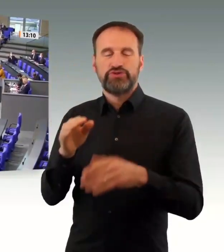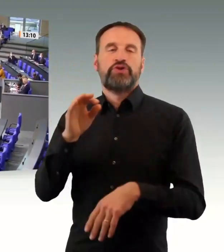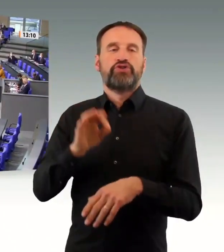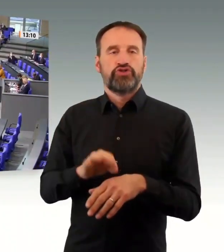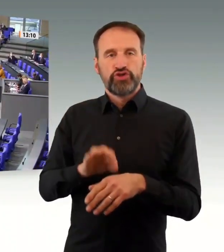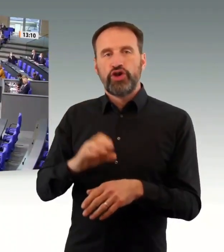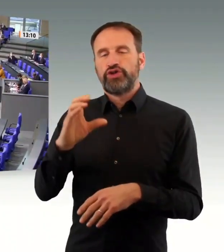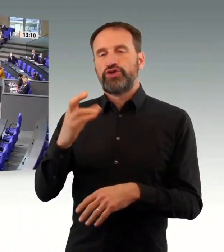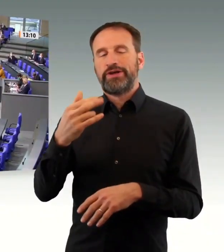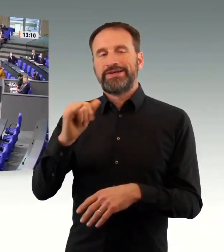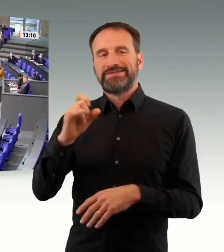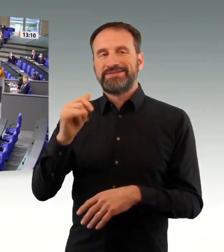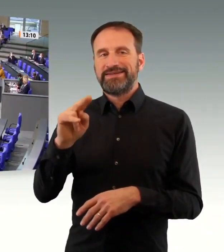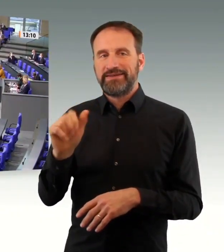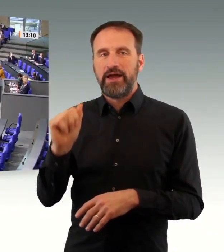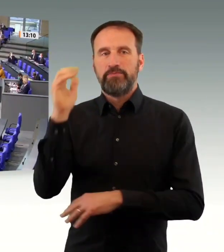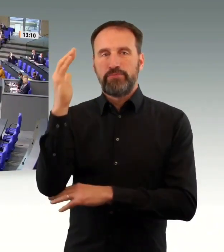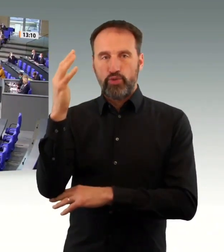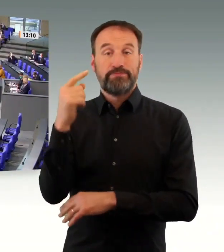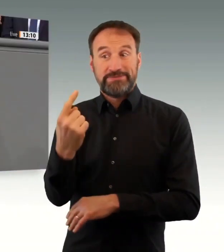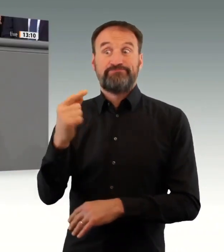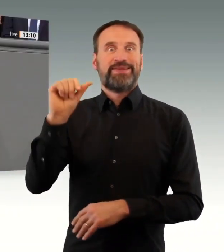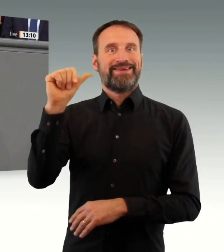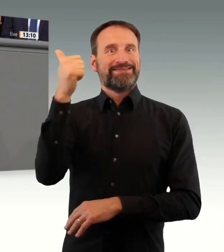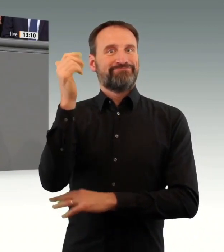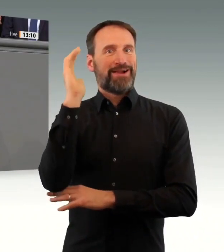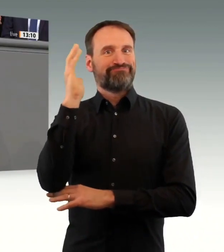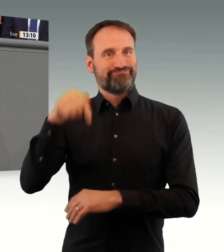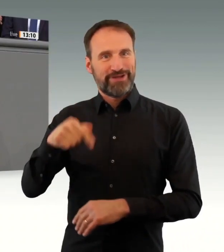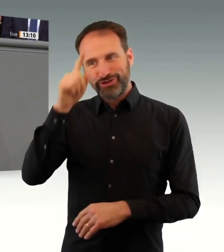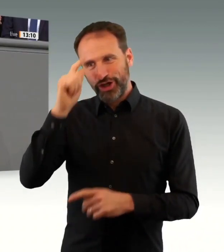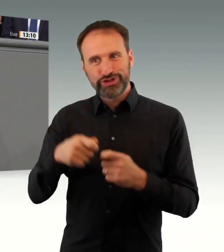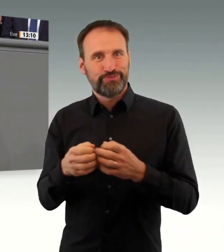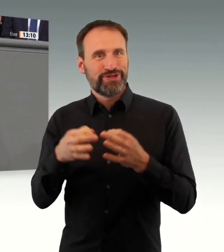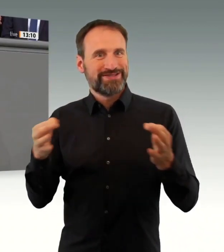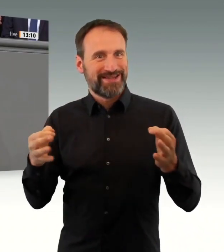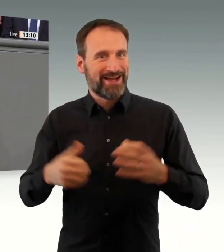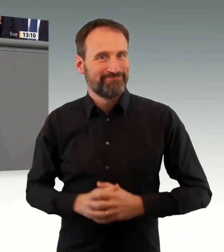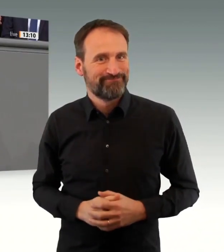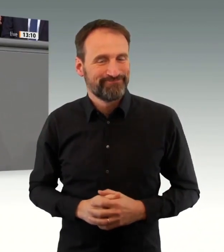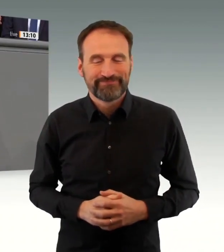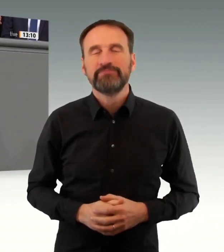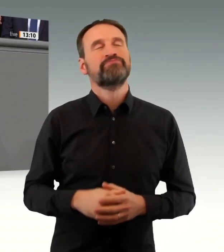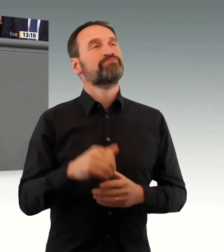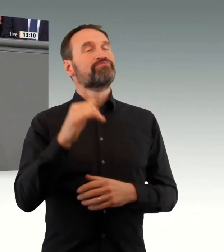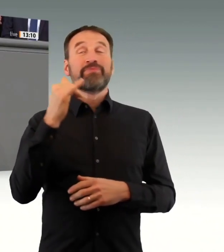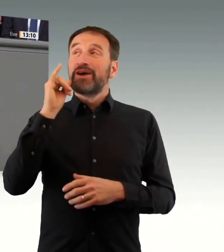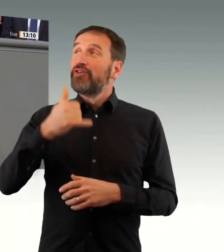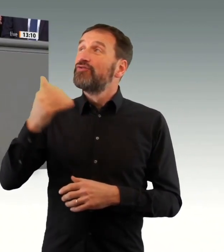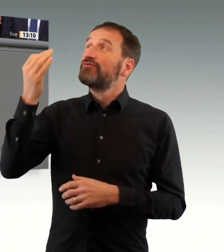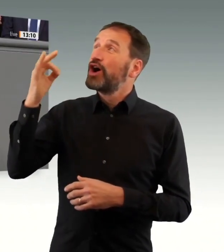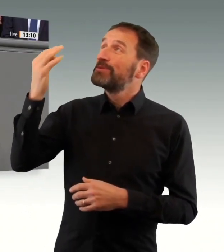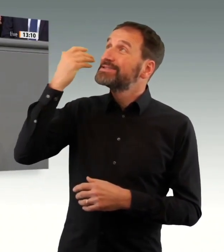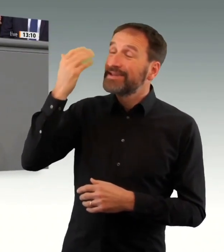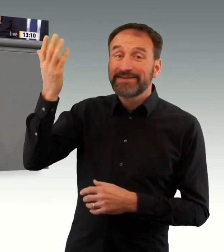als die Jahre der Angstmache, des Terrors, der Willkür, der Knechtschaft des Volkes und des totalen Versagens der